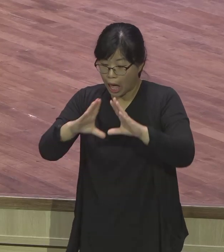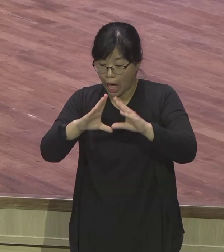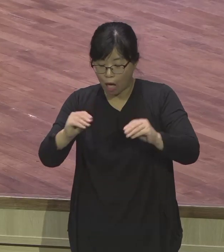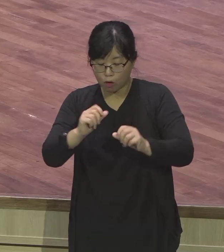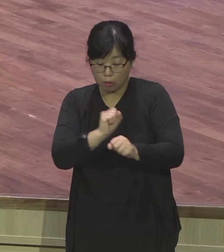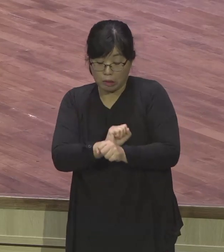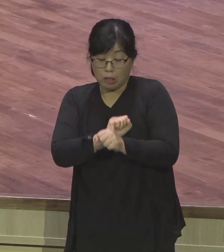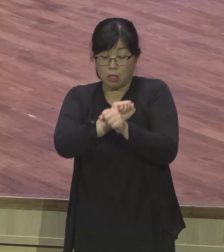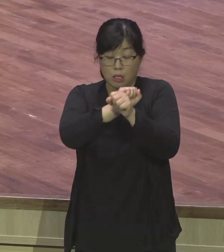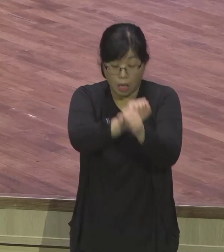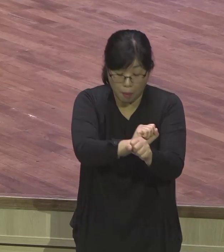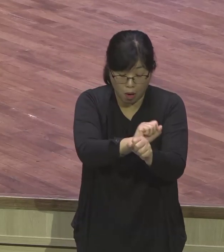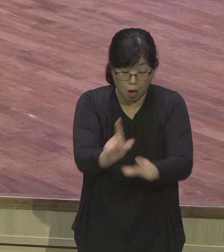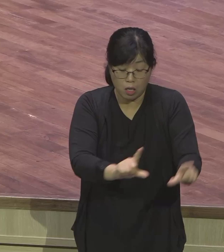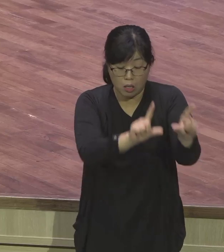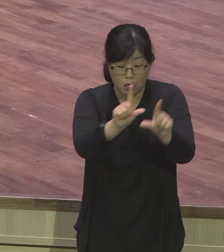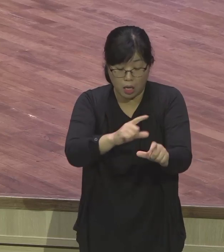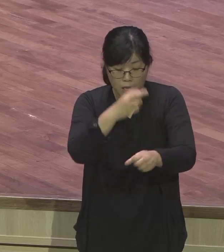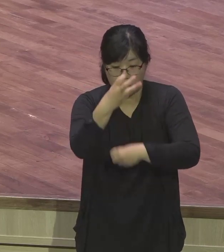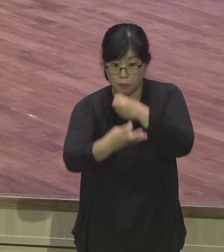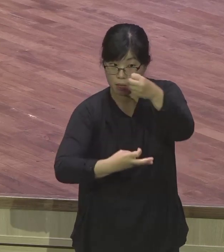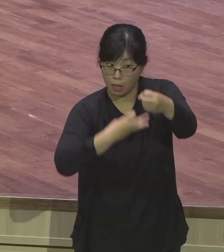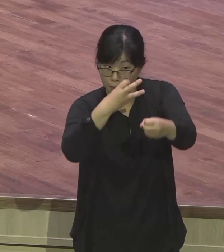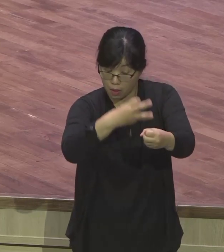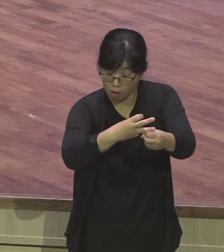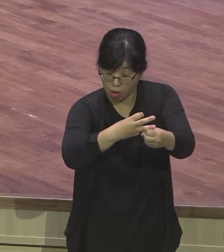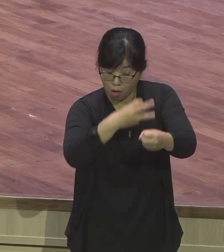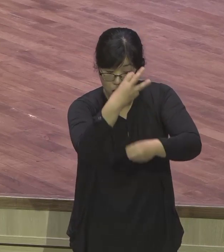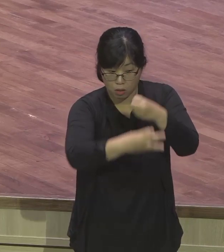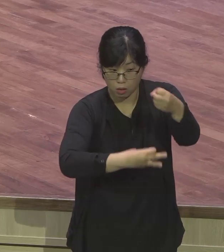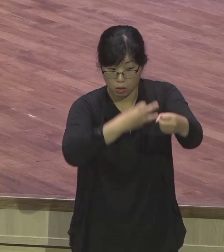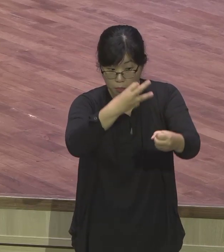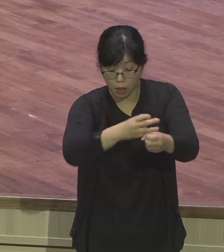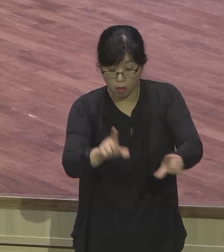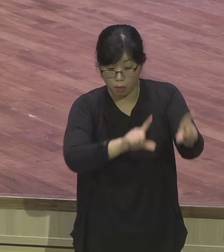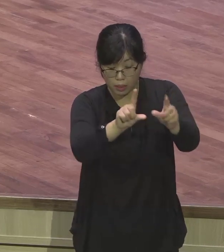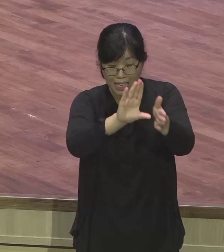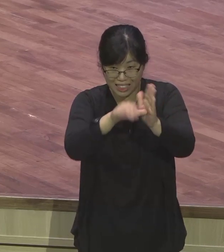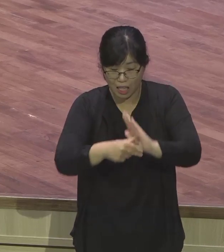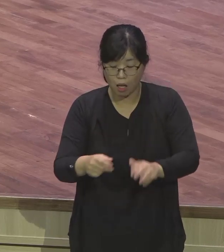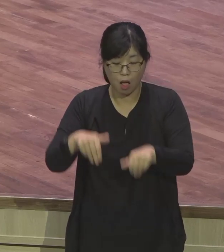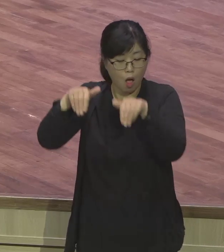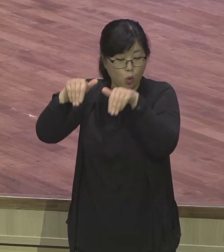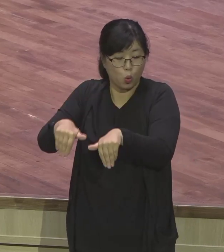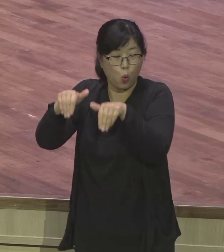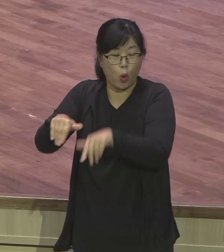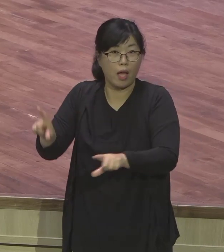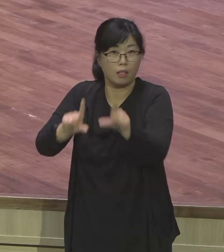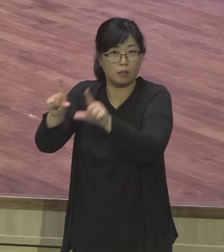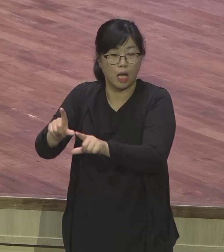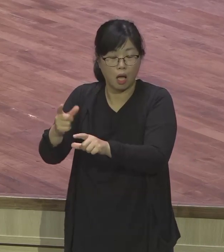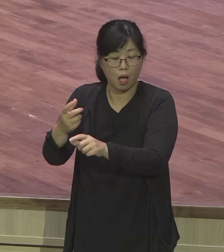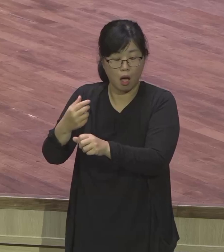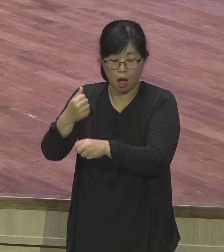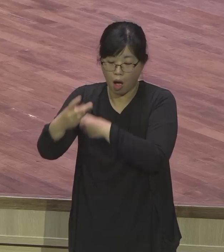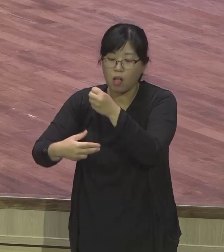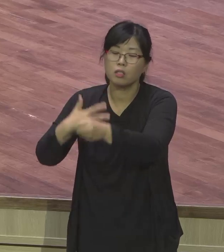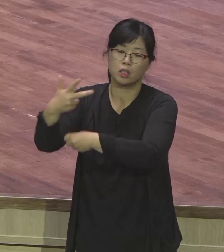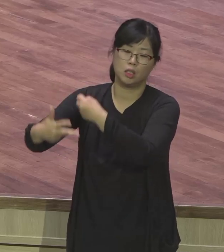몰라요. 애국 문화를 모릅니다. 그러니까 7년 동안 노예 생활을 뭐 배우냐 언어 배우고 문화 배우세요. 언어 배우고 문화를